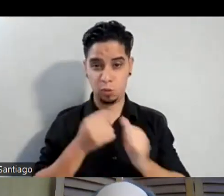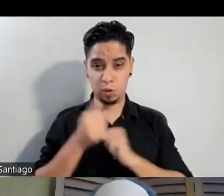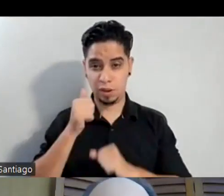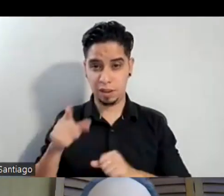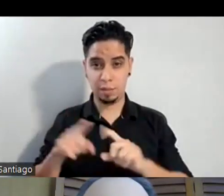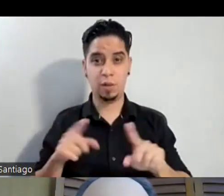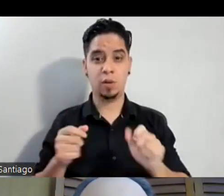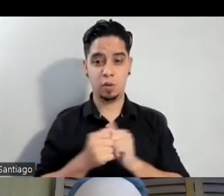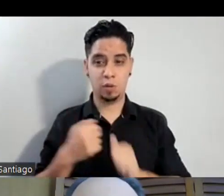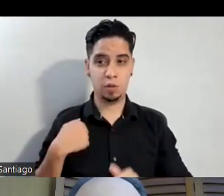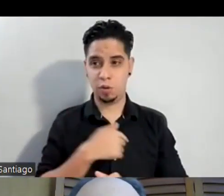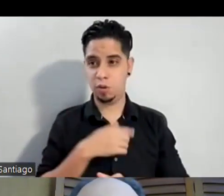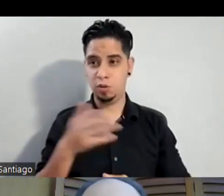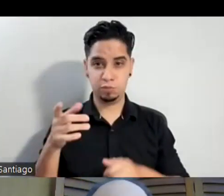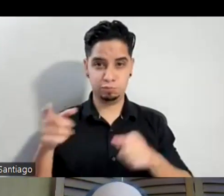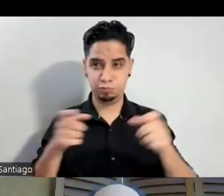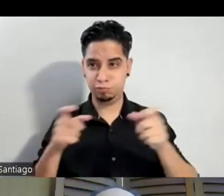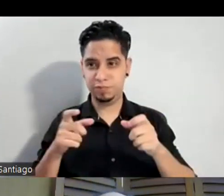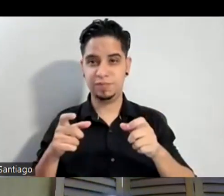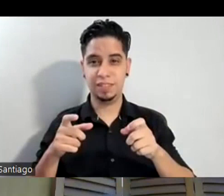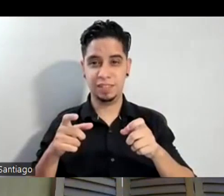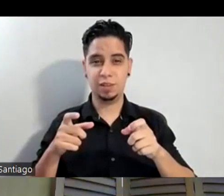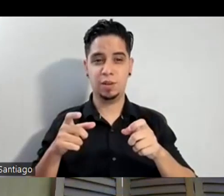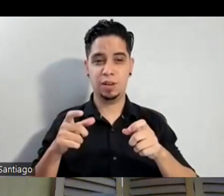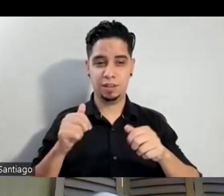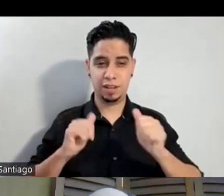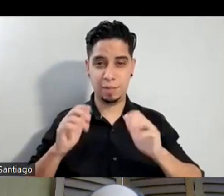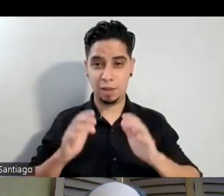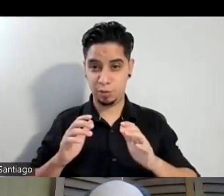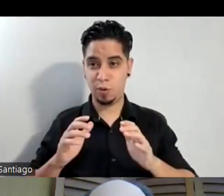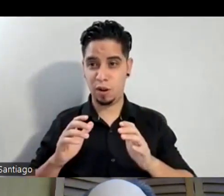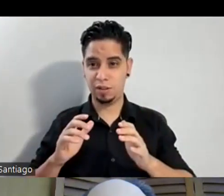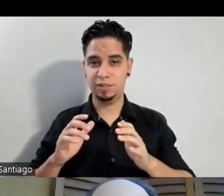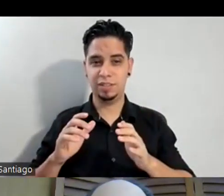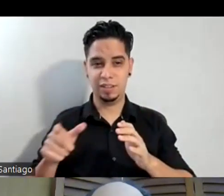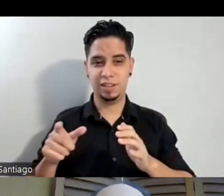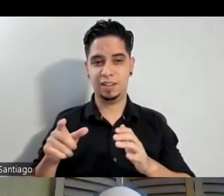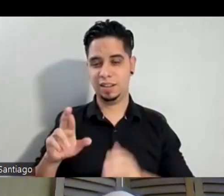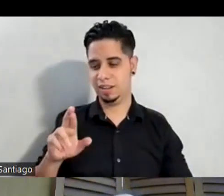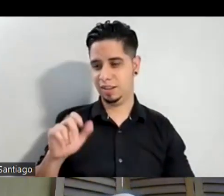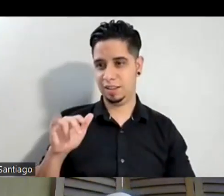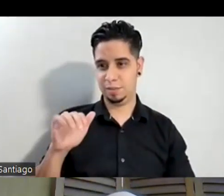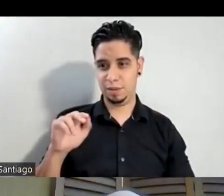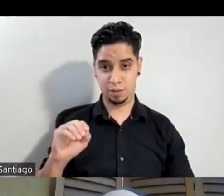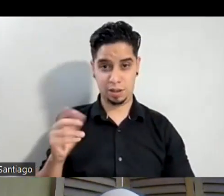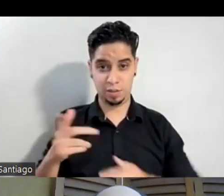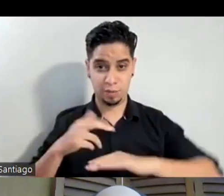egregio, director, dramaturgo, artista, del Renacimiento puertorriqueño. Desde el Renacimiento